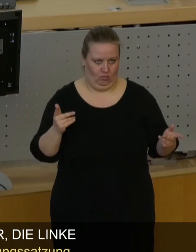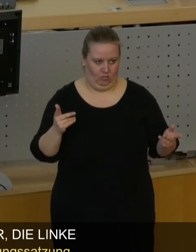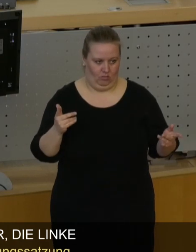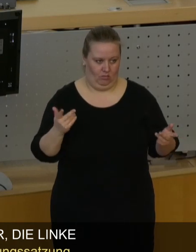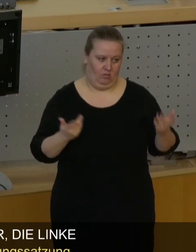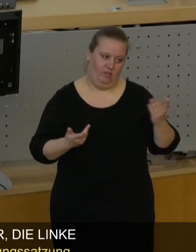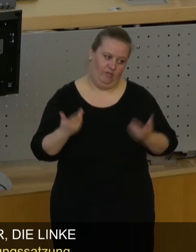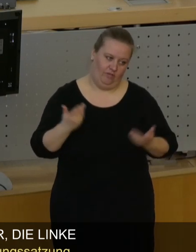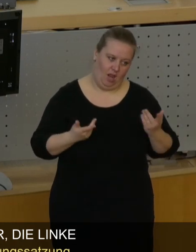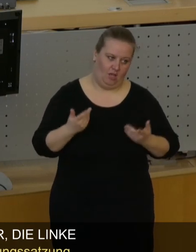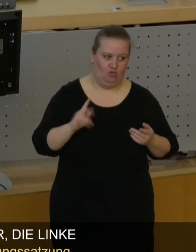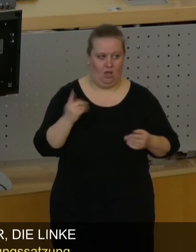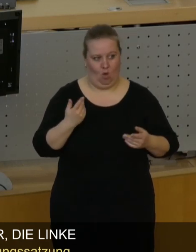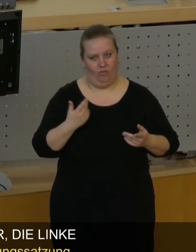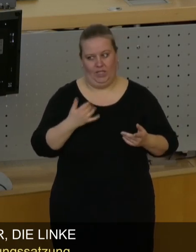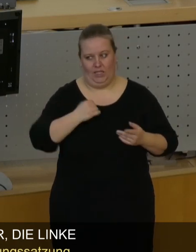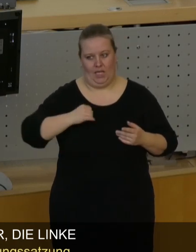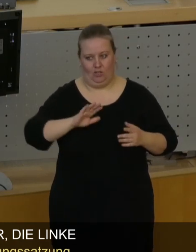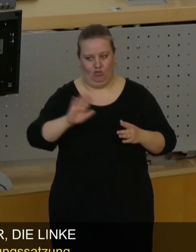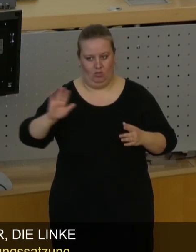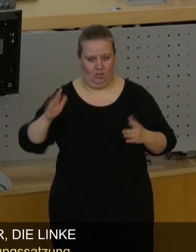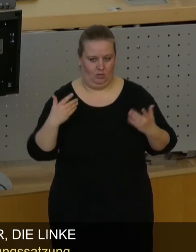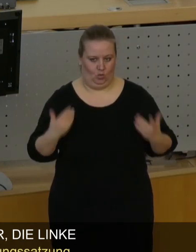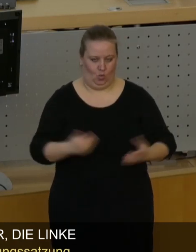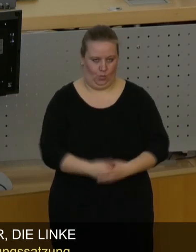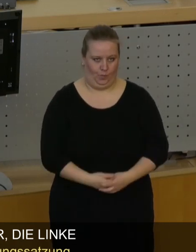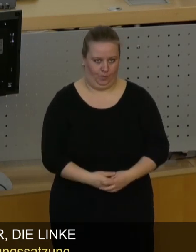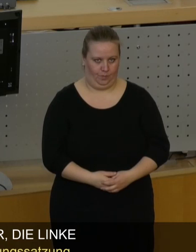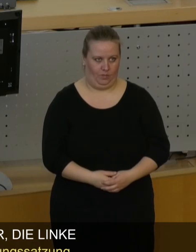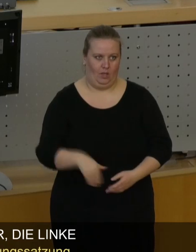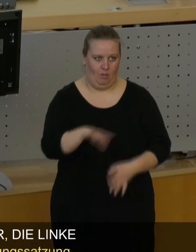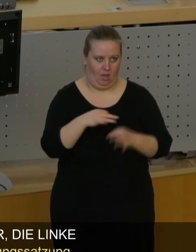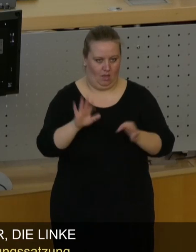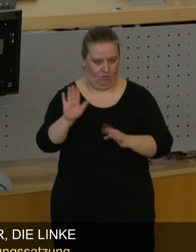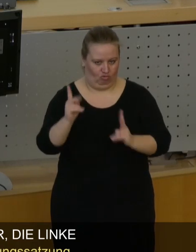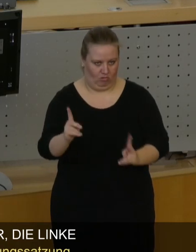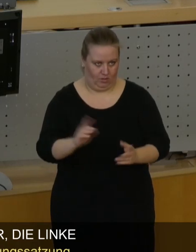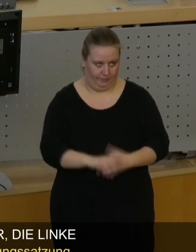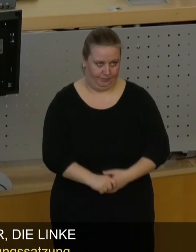Wahrscheinlich auch eher der rechten Seite des Hauses im Landtag geschuldet.